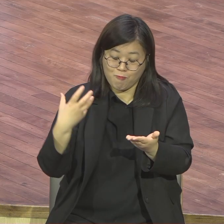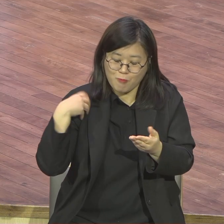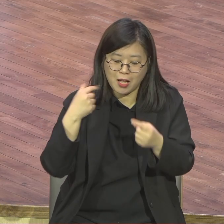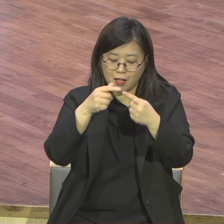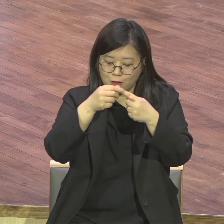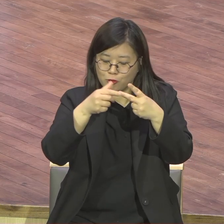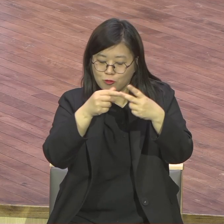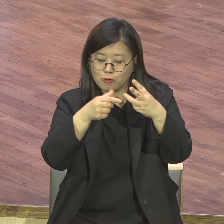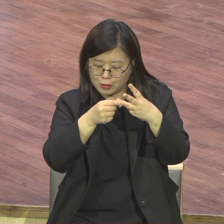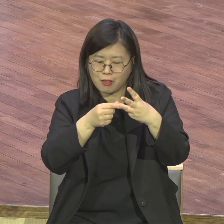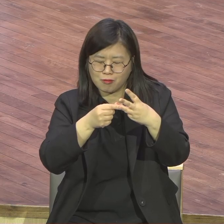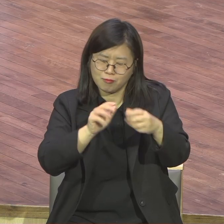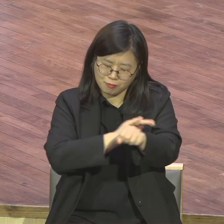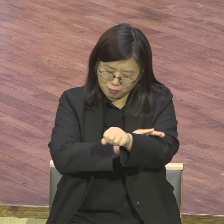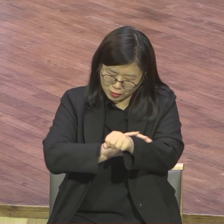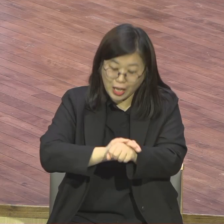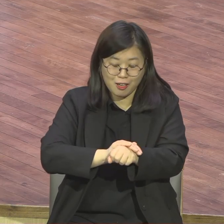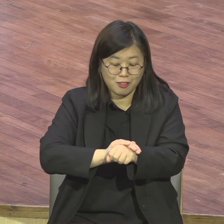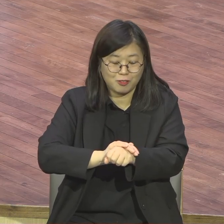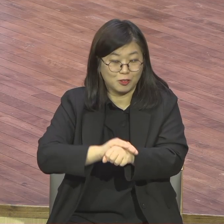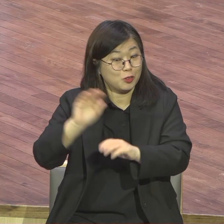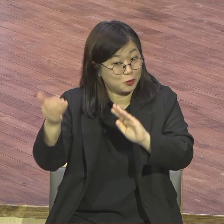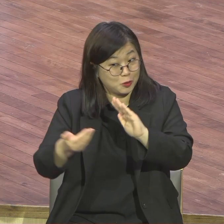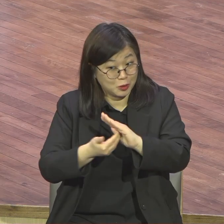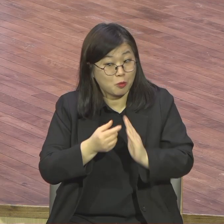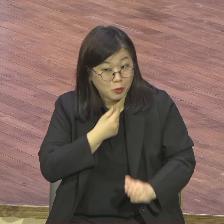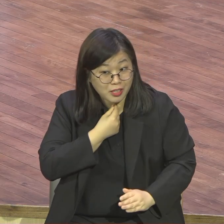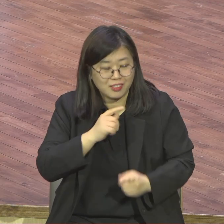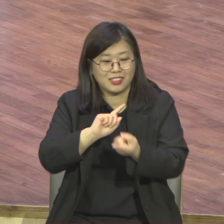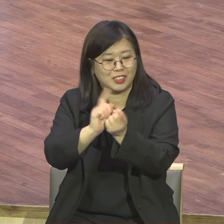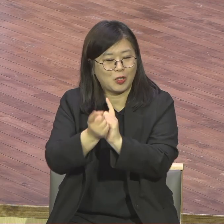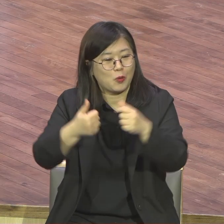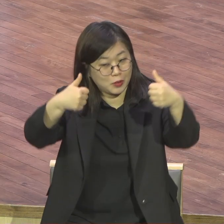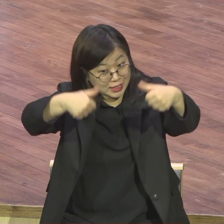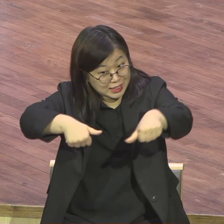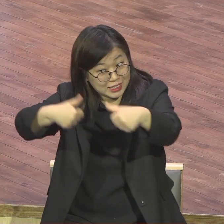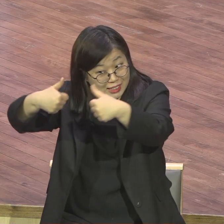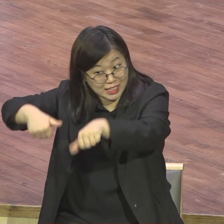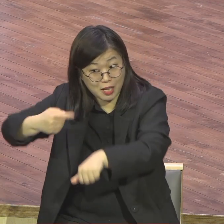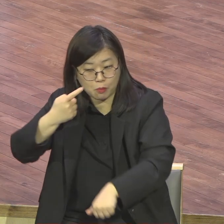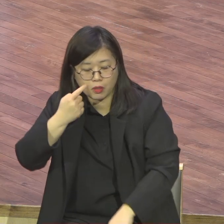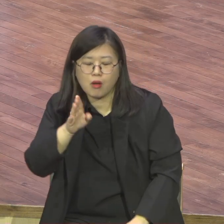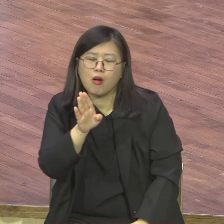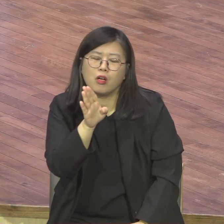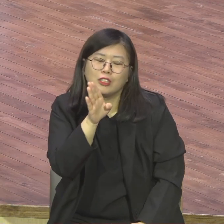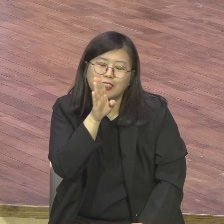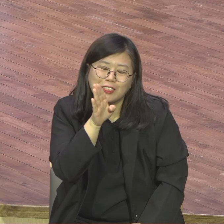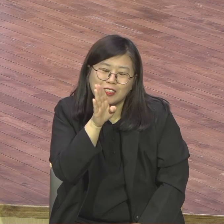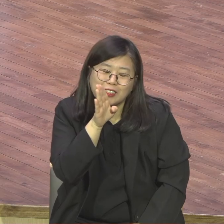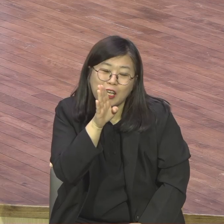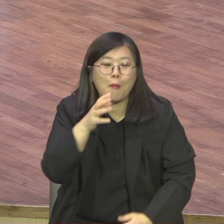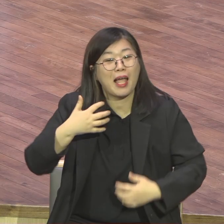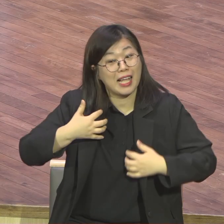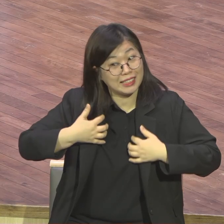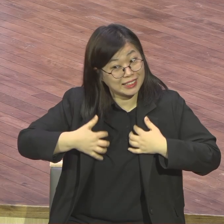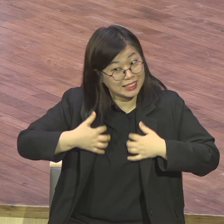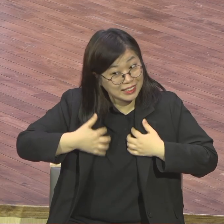서로 우리 인사합시다. 정말 즐거우십니까? 물어보고 정말 즐거우십니까?